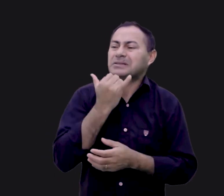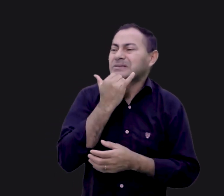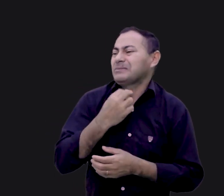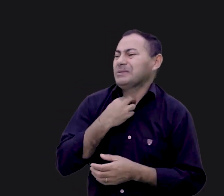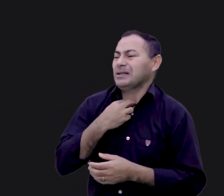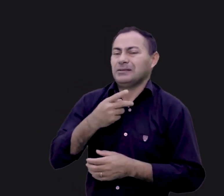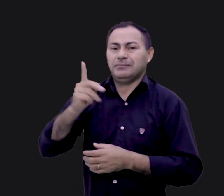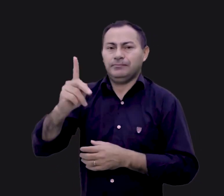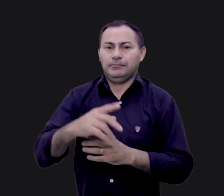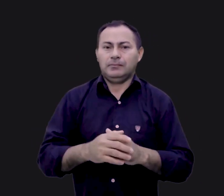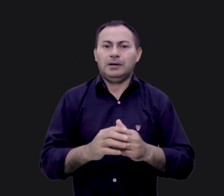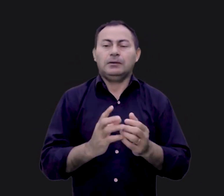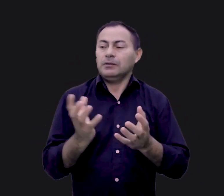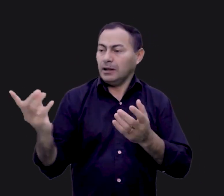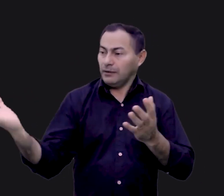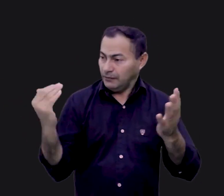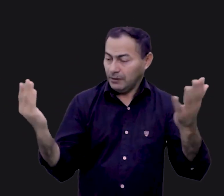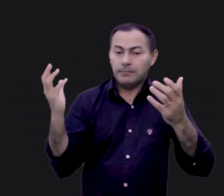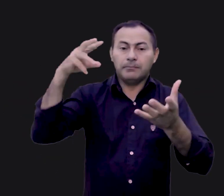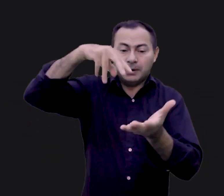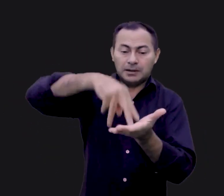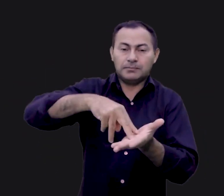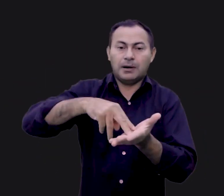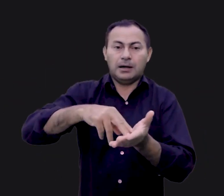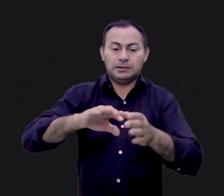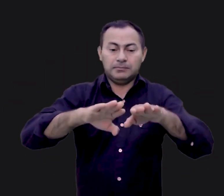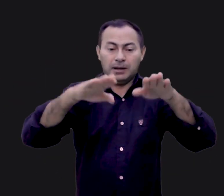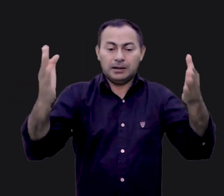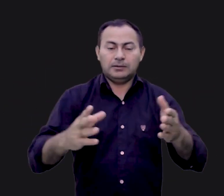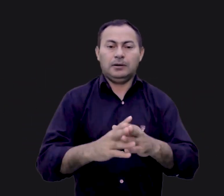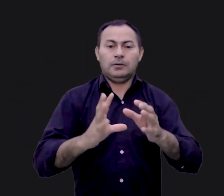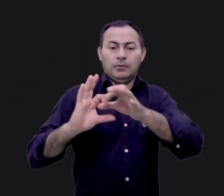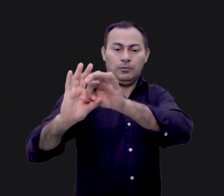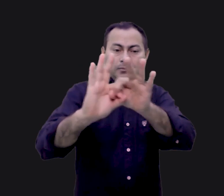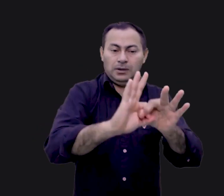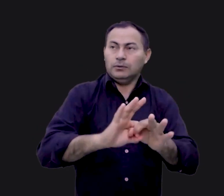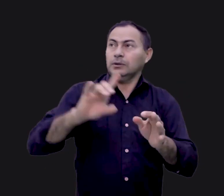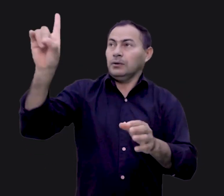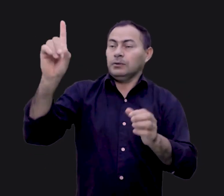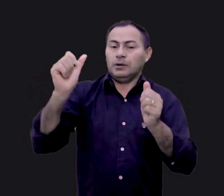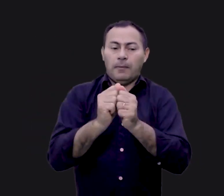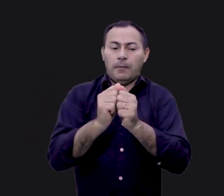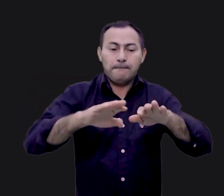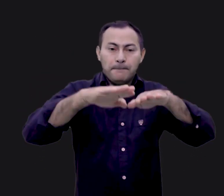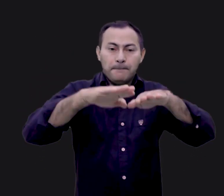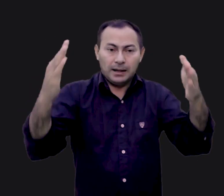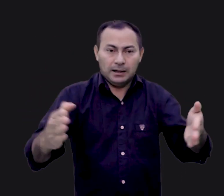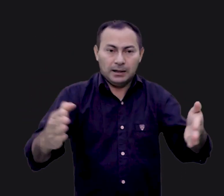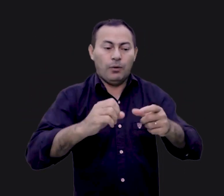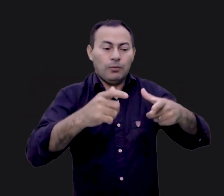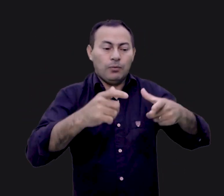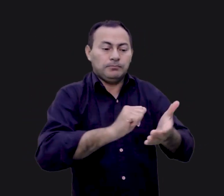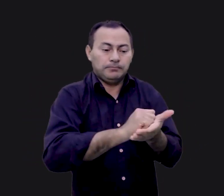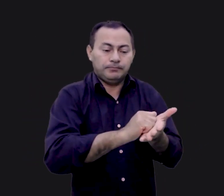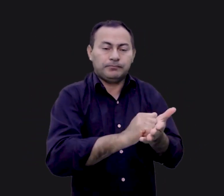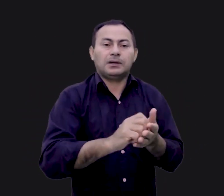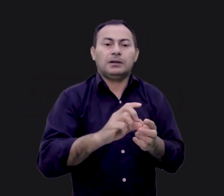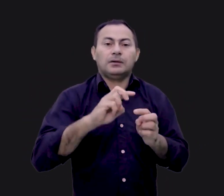Não querem vir e participar desse banquete. Comunhão com Deus é descrita como um banquete ou lavatório. Está dizendo para nós o que nossa mãe nos